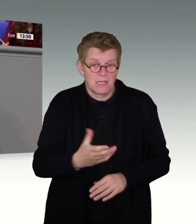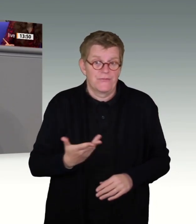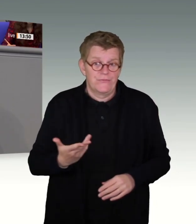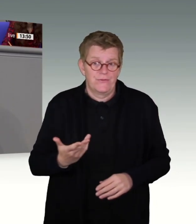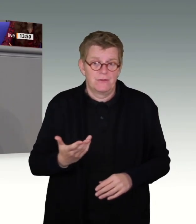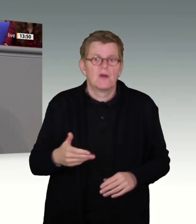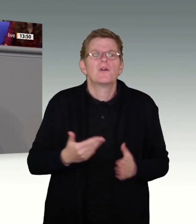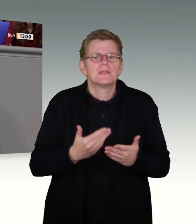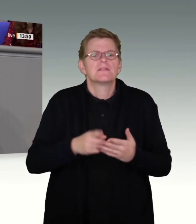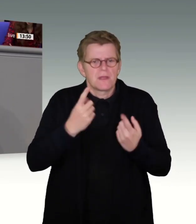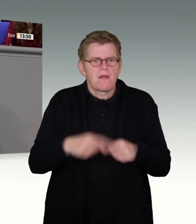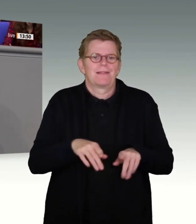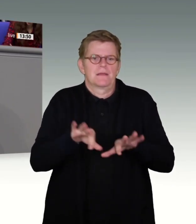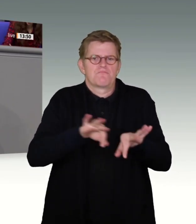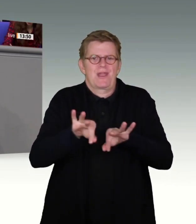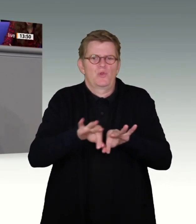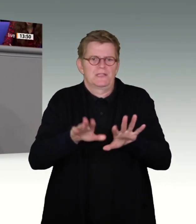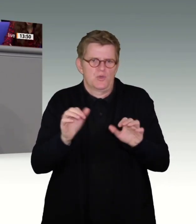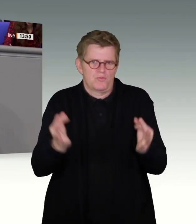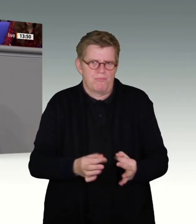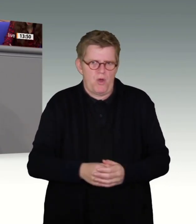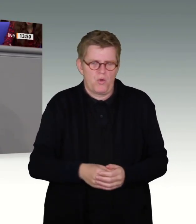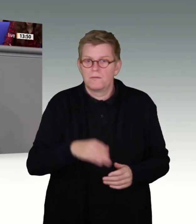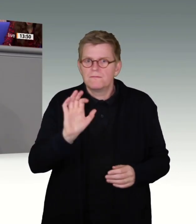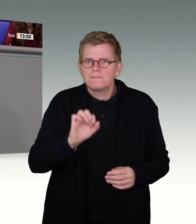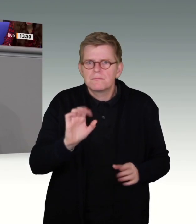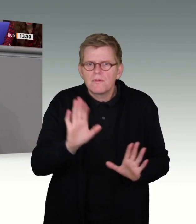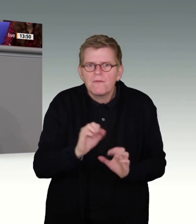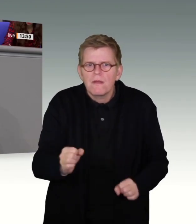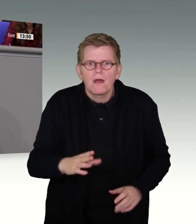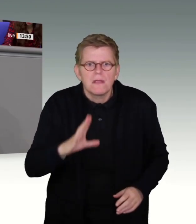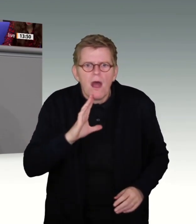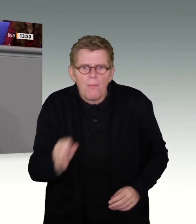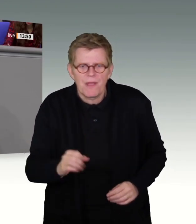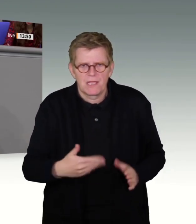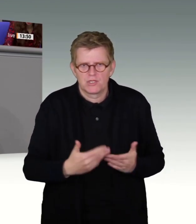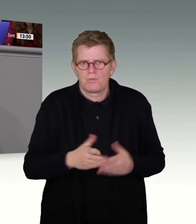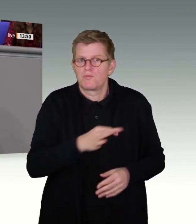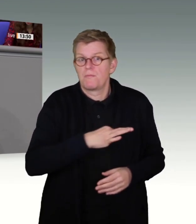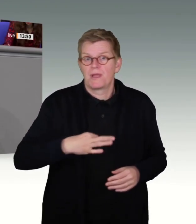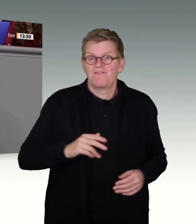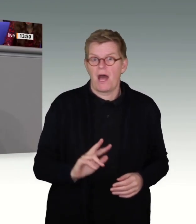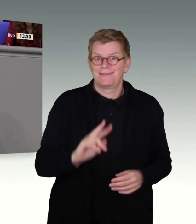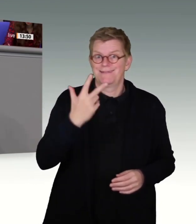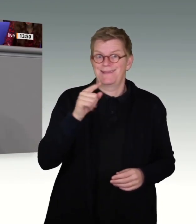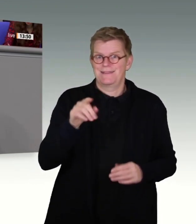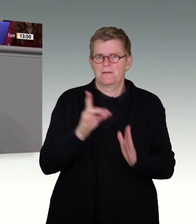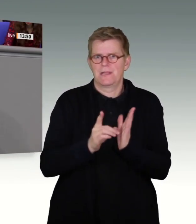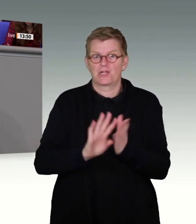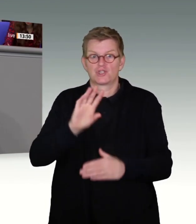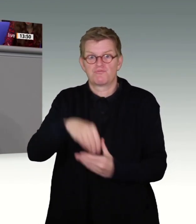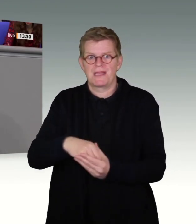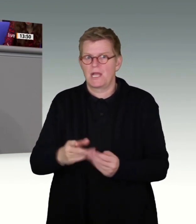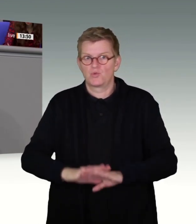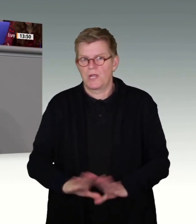werden wir an dieser Stelle auch anders regulieren. Wir können uns auch nicht davon abhängig machen, dass möglicherweise private Dritte diese Daten speichern oder nicht.